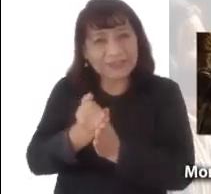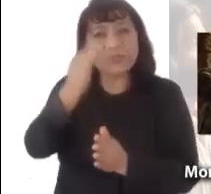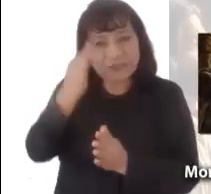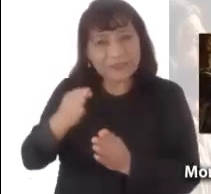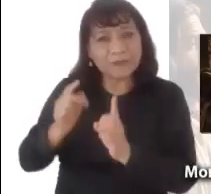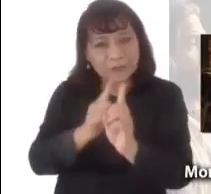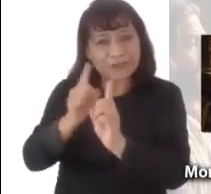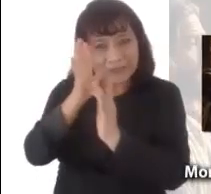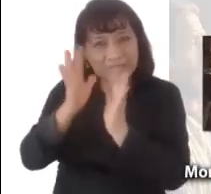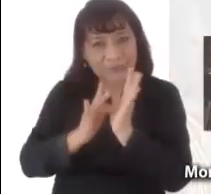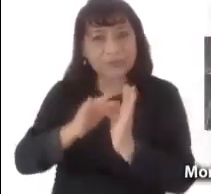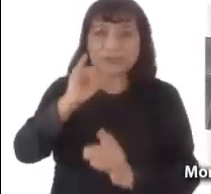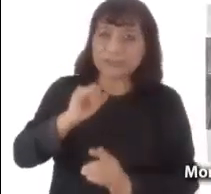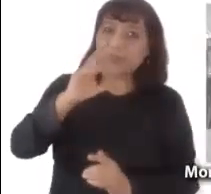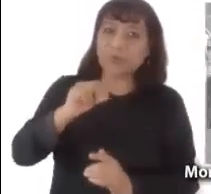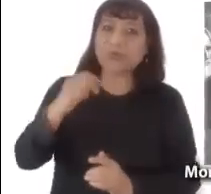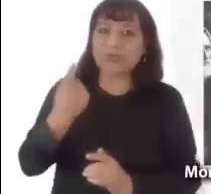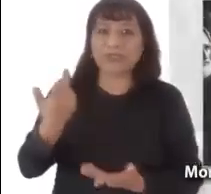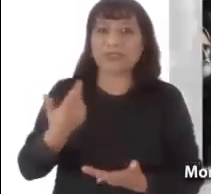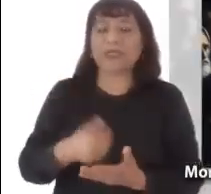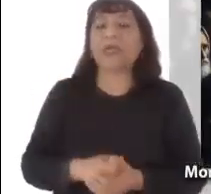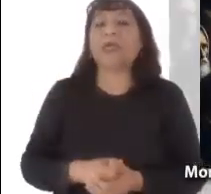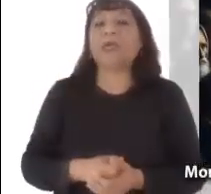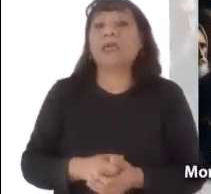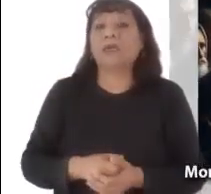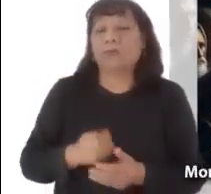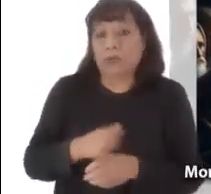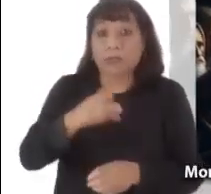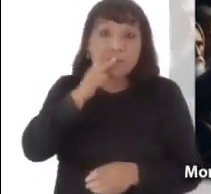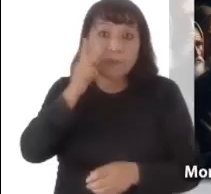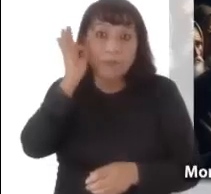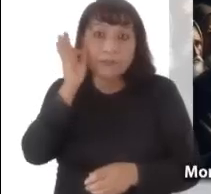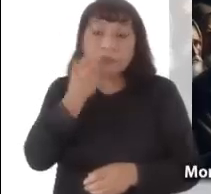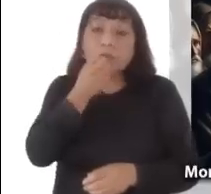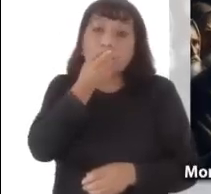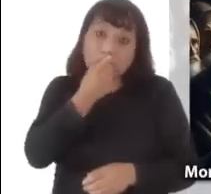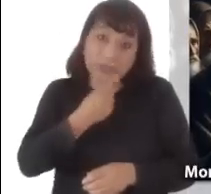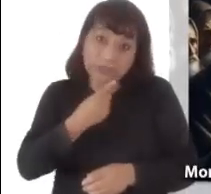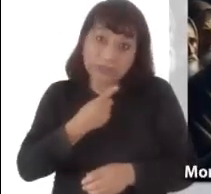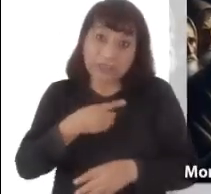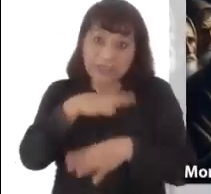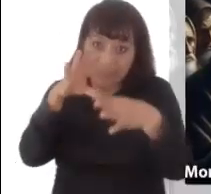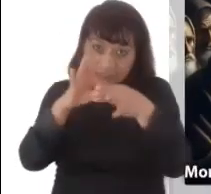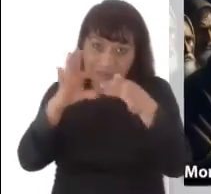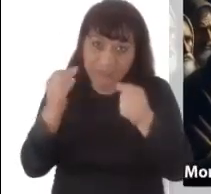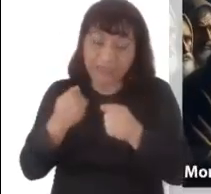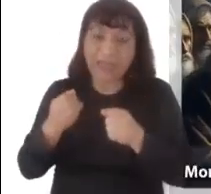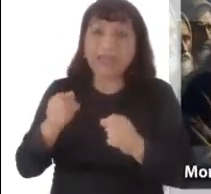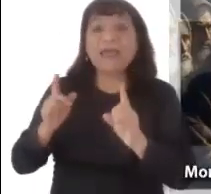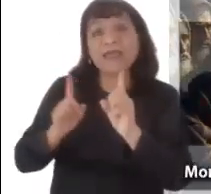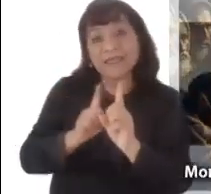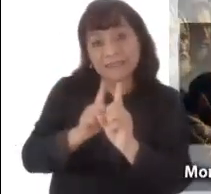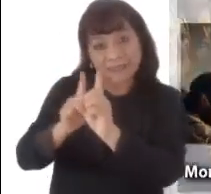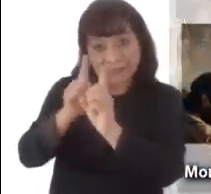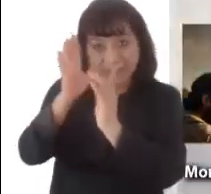aceptar la cruz? El Papa Francisco nos dice que el seguimiento de